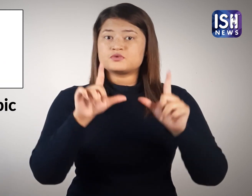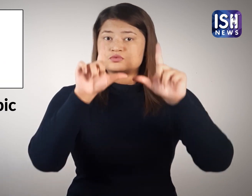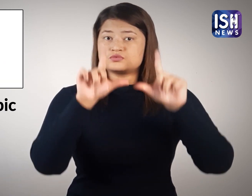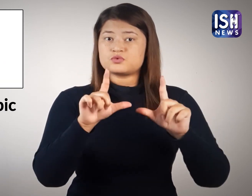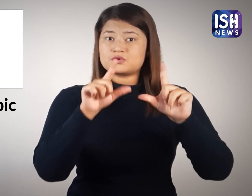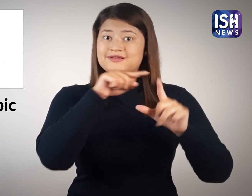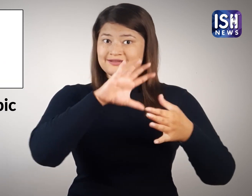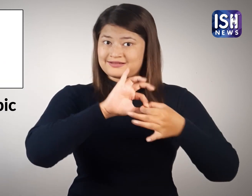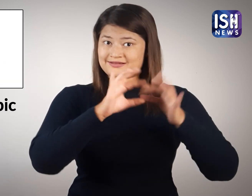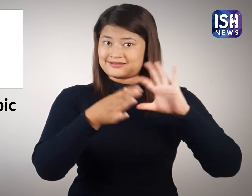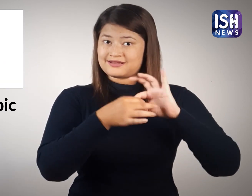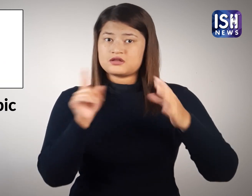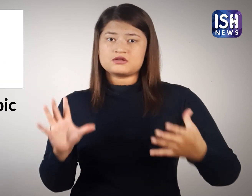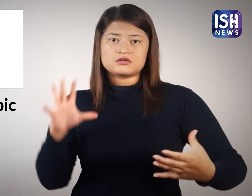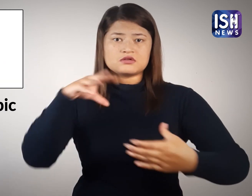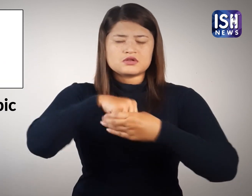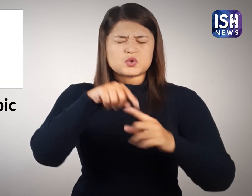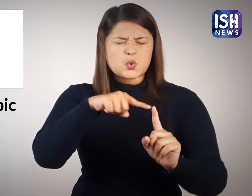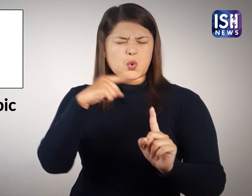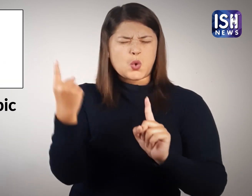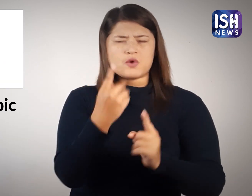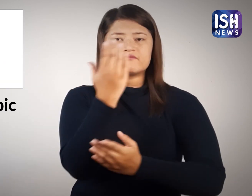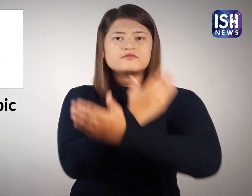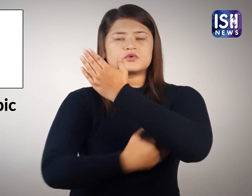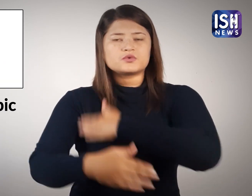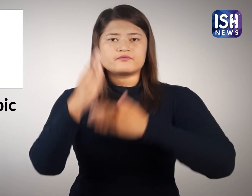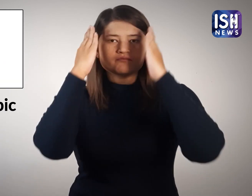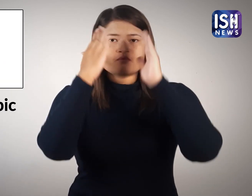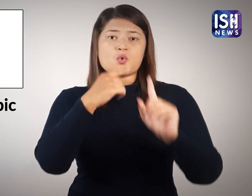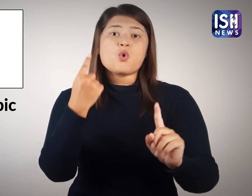रहे 2020 पारलिम्पिक खेलों में हिस्सा ले रहे है।